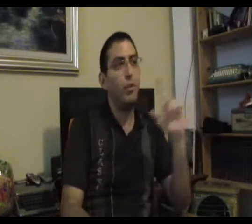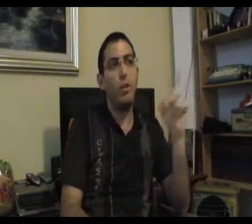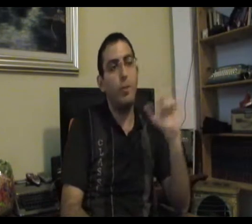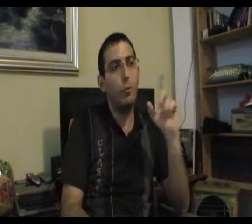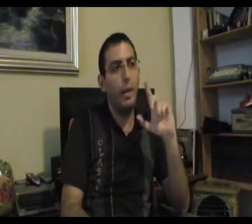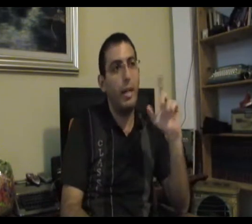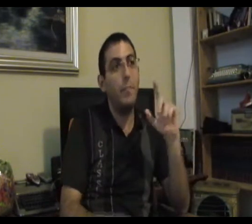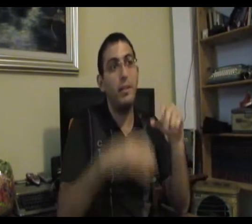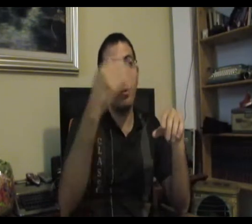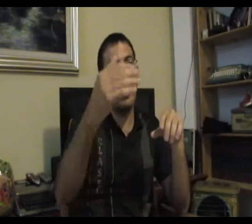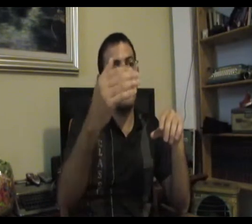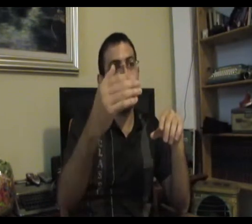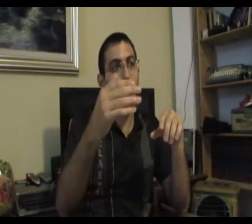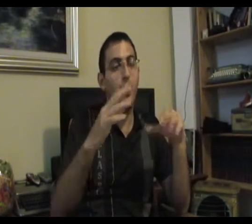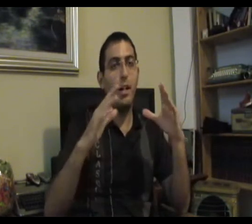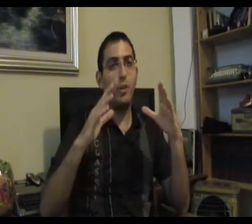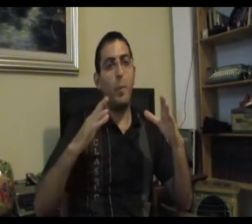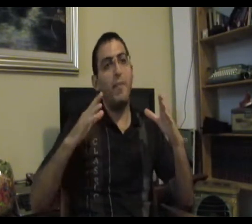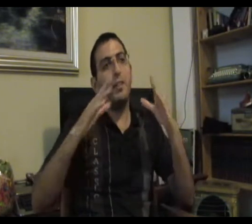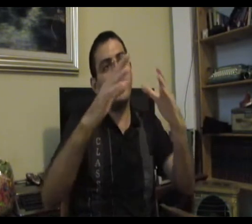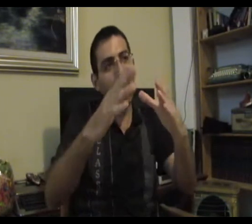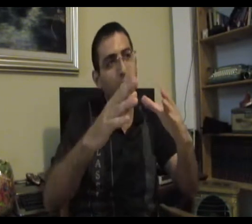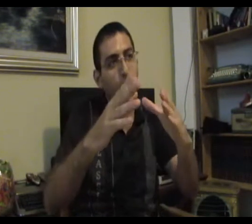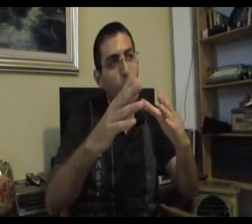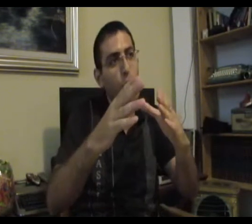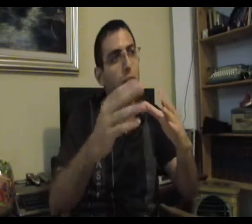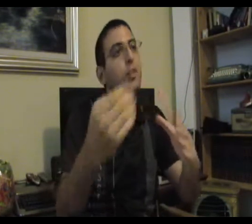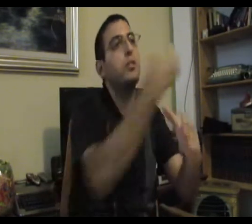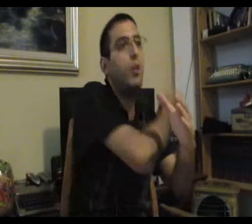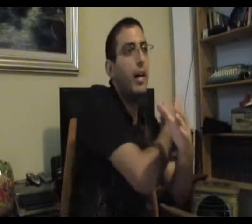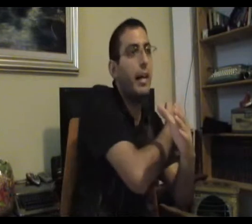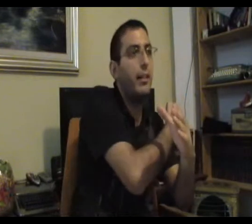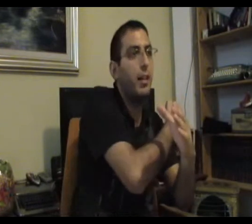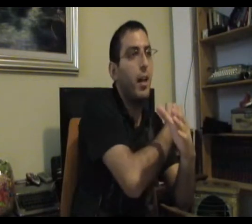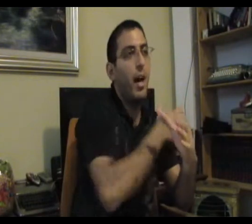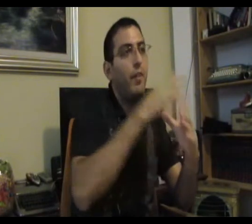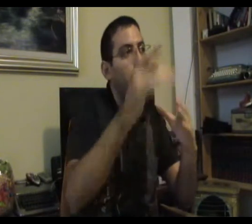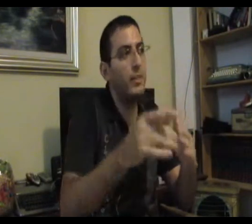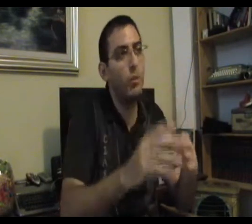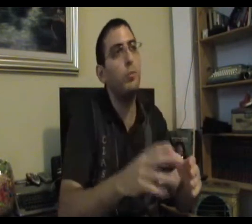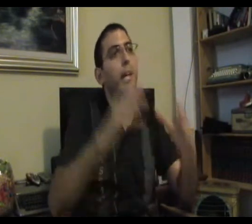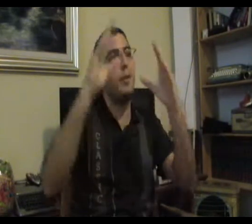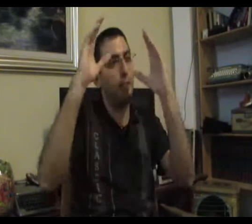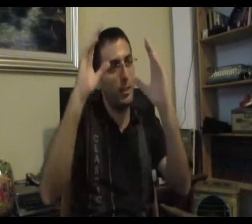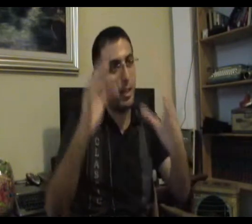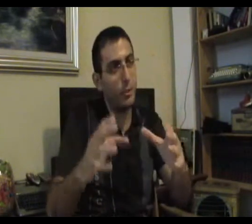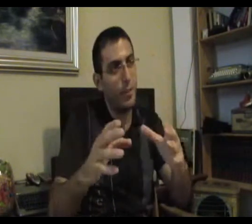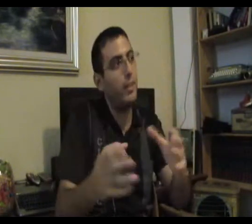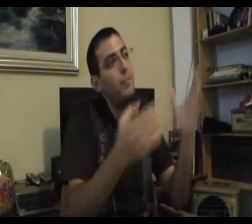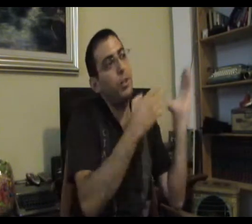שאתה עוד לא מחובר על האמת המוחלטת. כי כשאתה אומר, הבנתי שזה ככה, פרושו שהבנתי שזה לא אחרת אבל למציאות יש בה גם את מה שאתה חושב אבל גם את